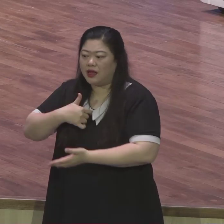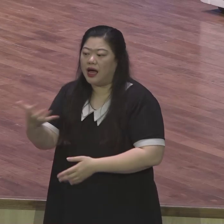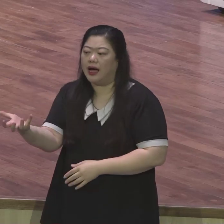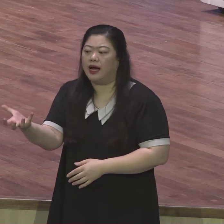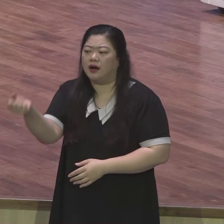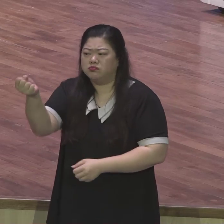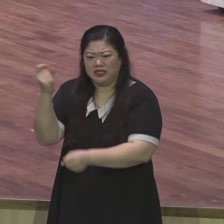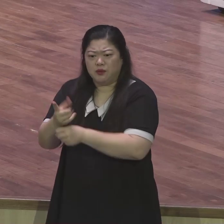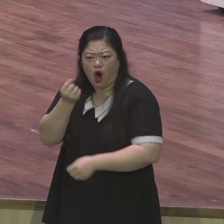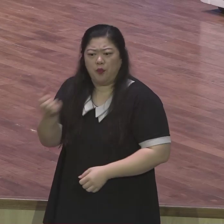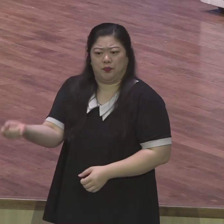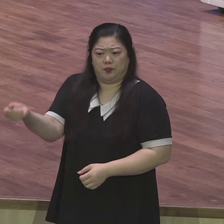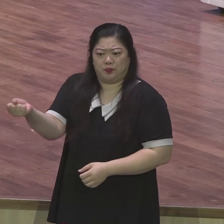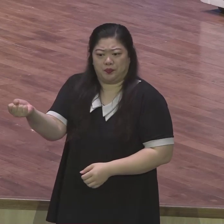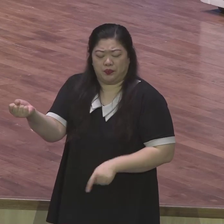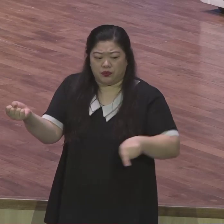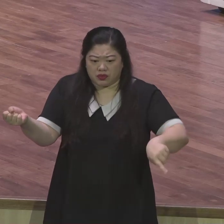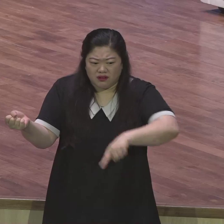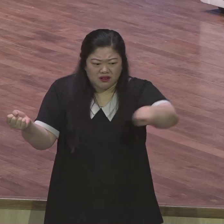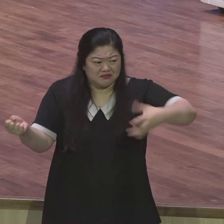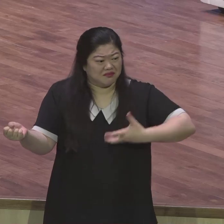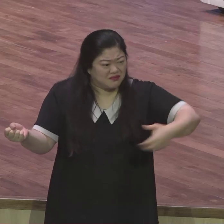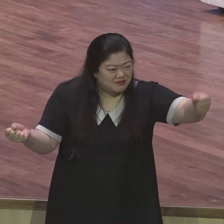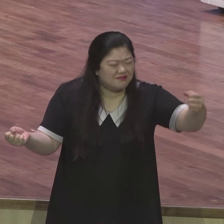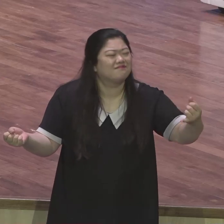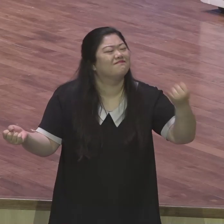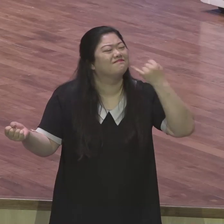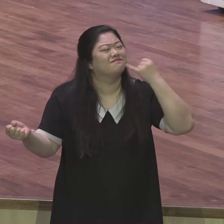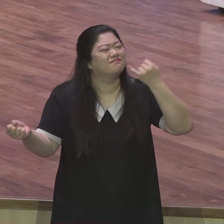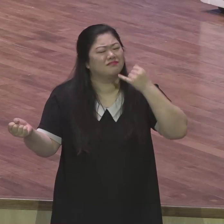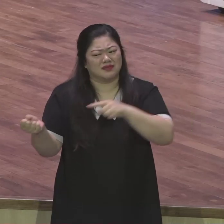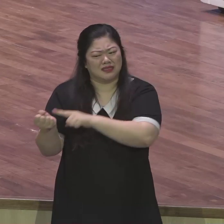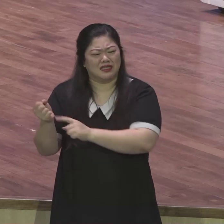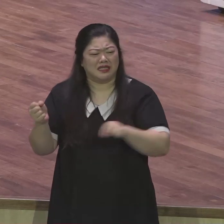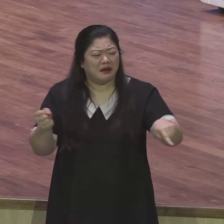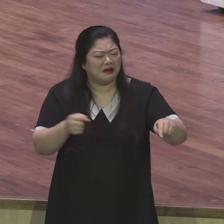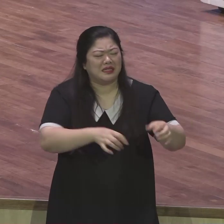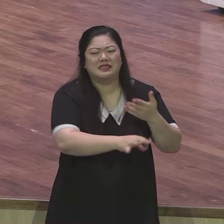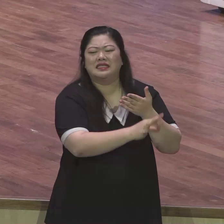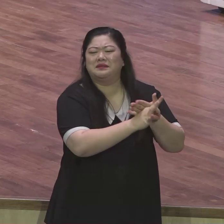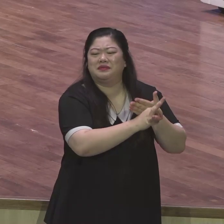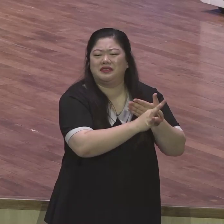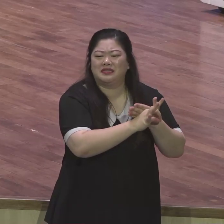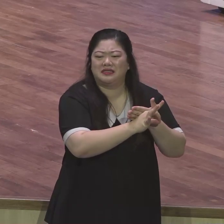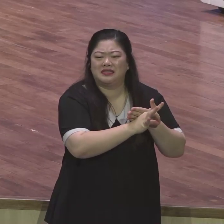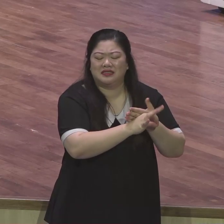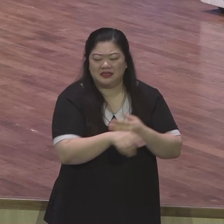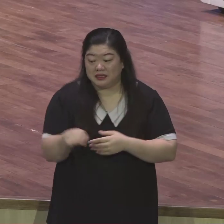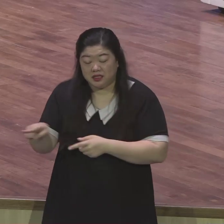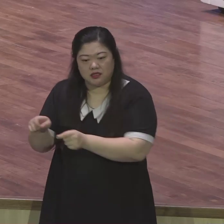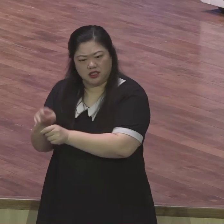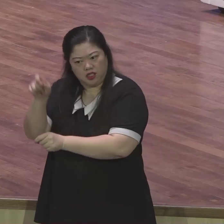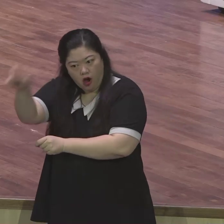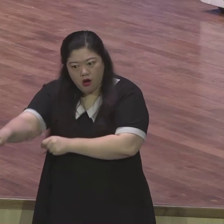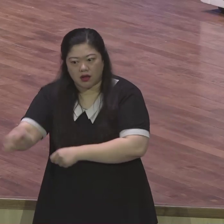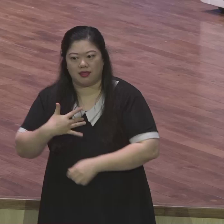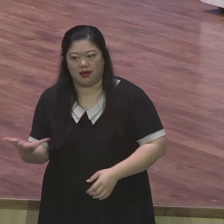하려고 그래서 그 영원한 소유를 가진 나에게 이 어려움이 문제되지 않음을 알게 하시려고 하나님이